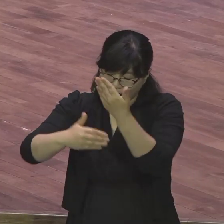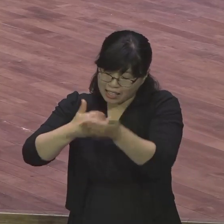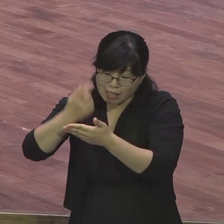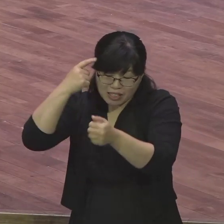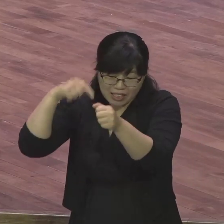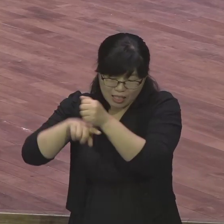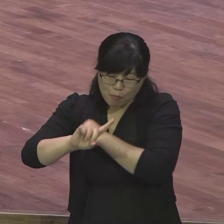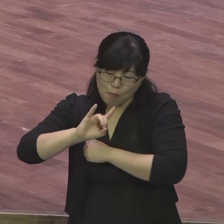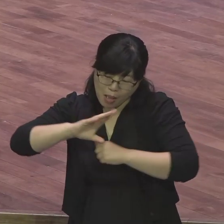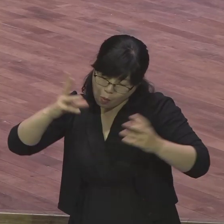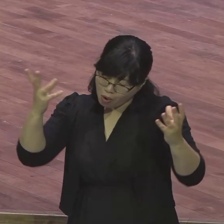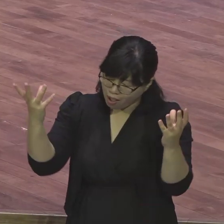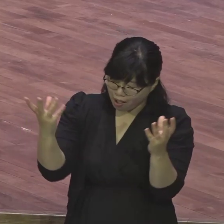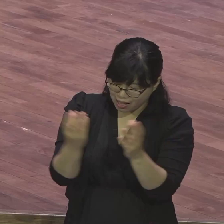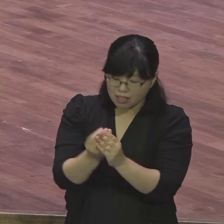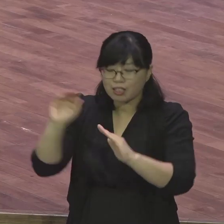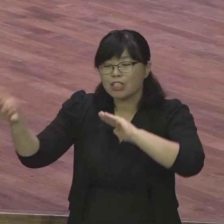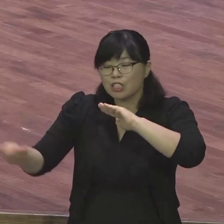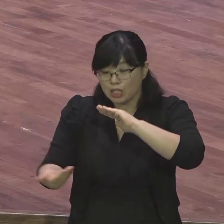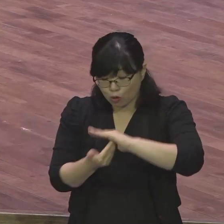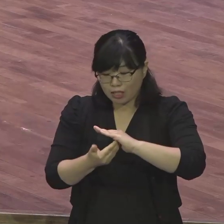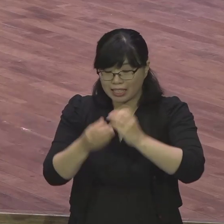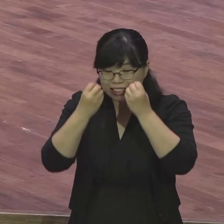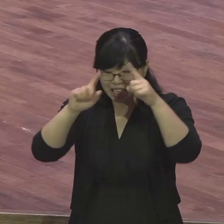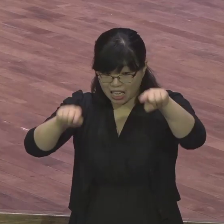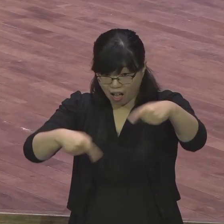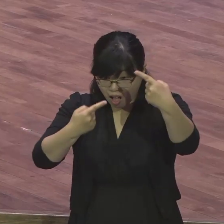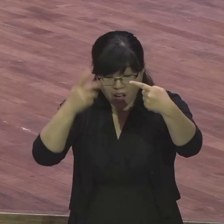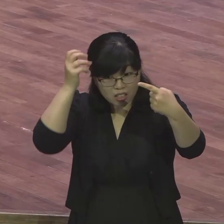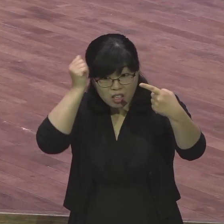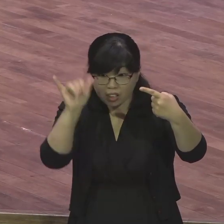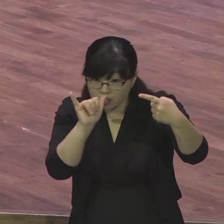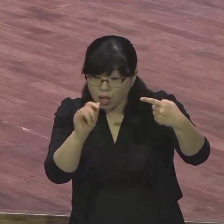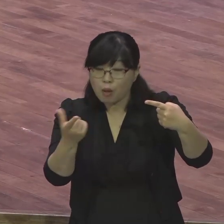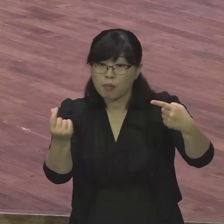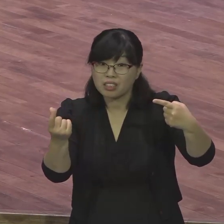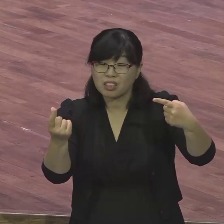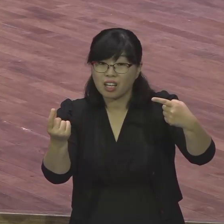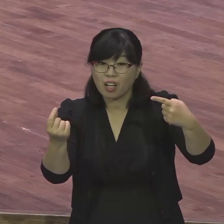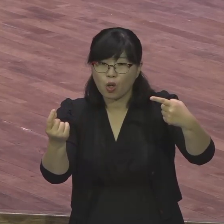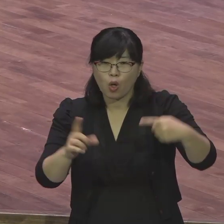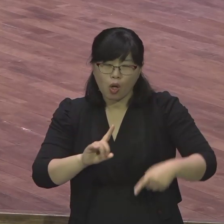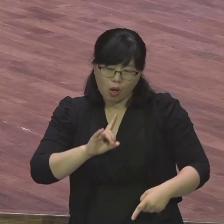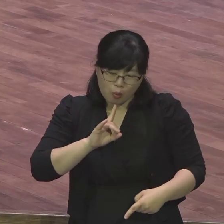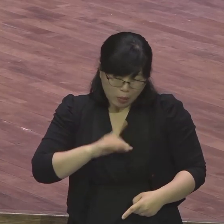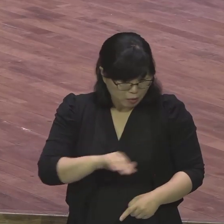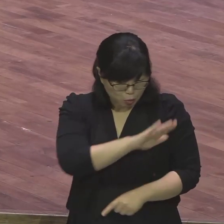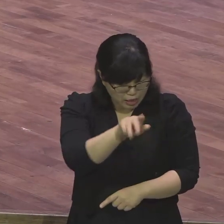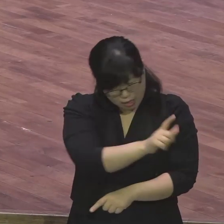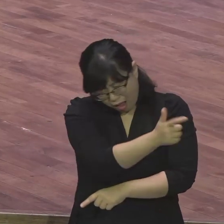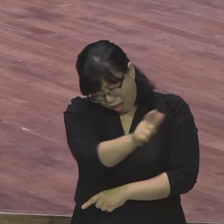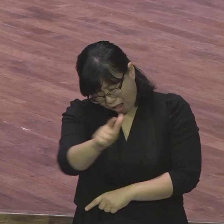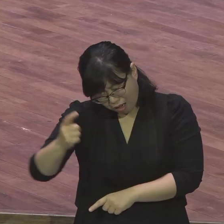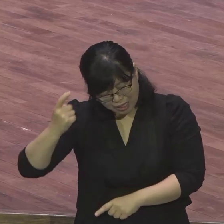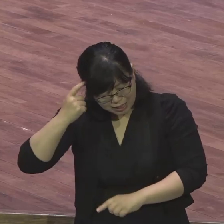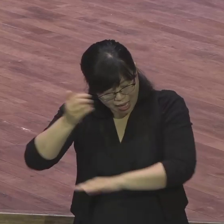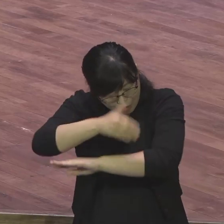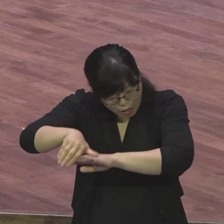여호와 뜻만 내 뜻 아니에요 여호와 뜻만이 결정적으로 남게 돼 있어요 사도